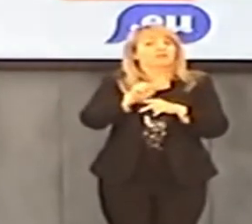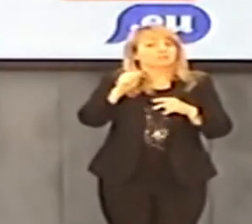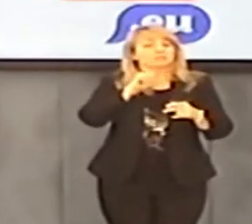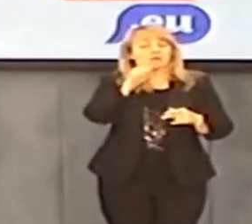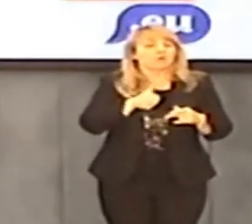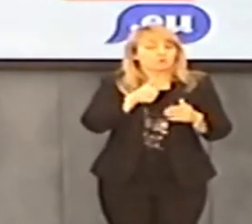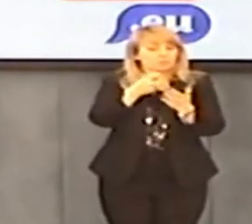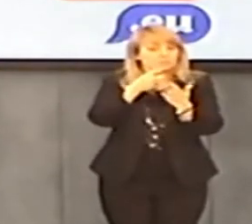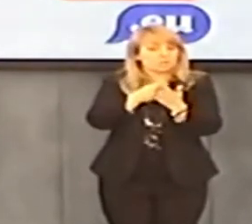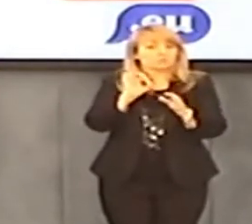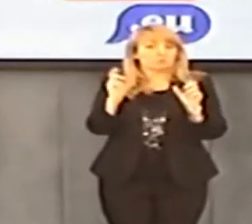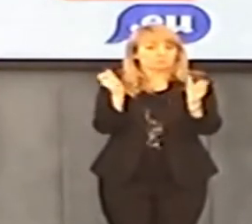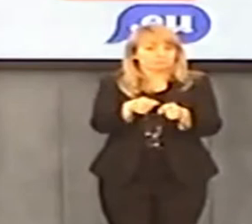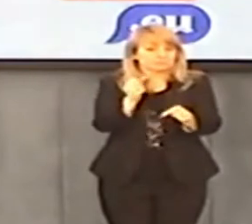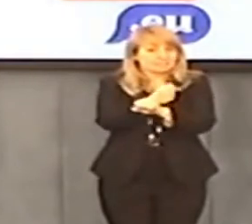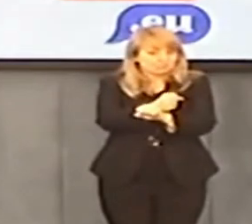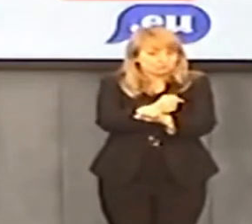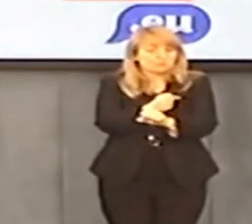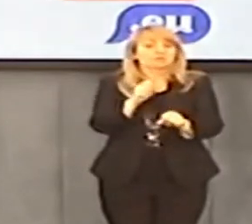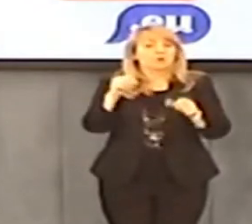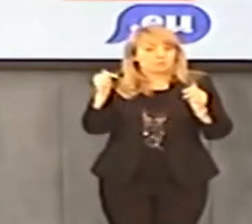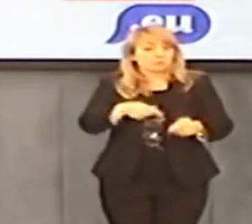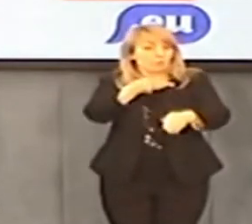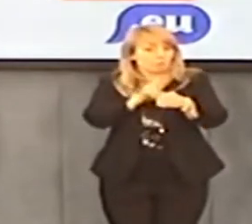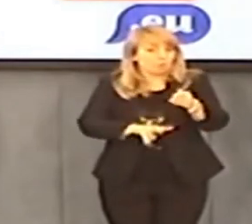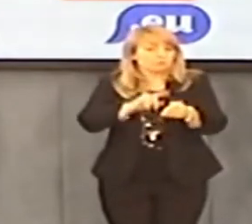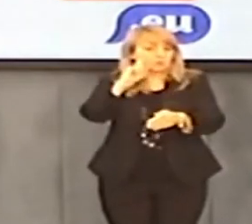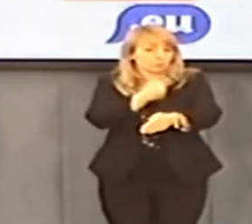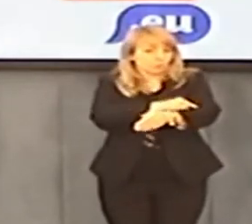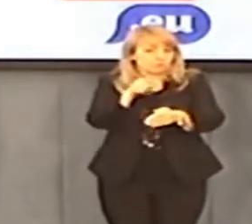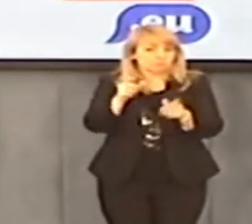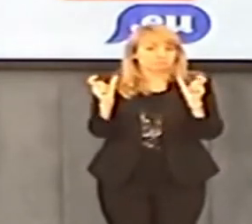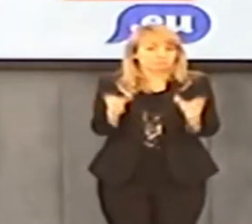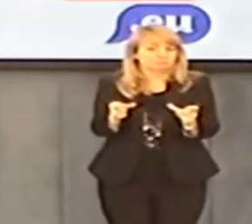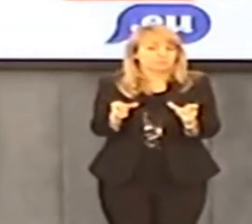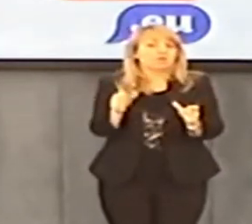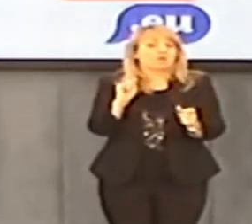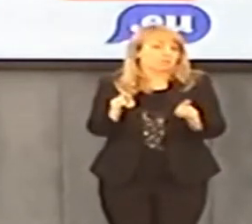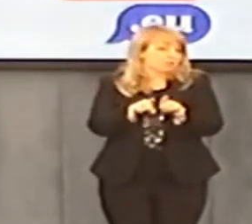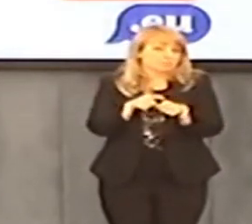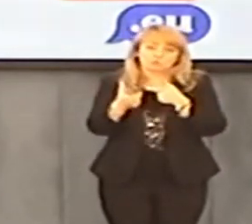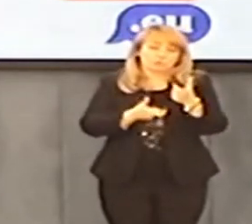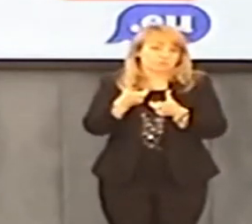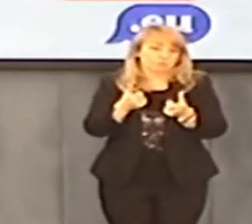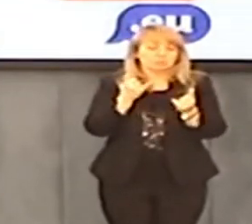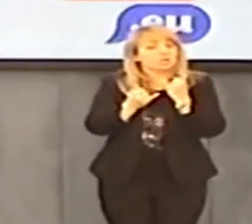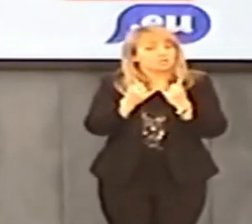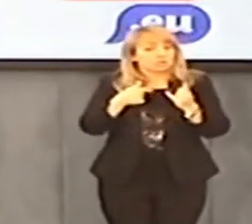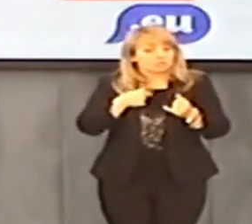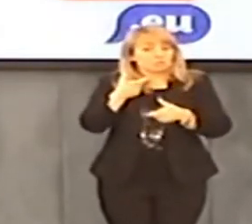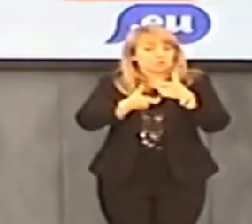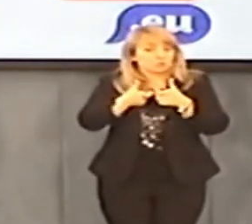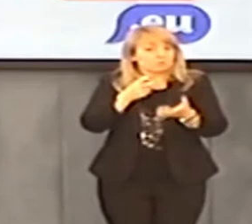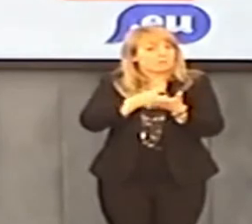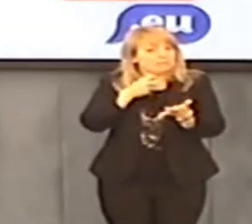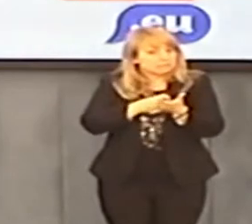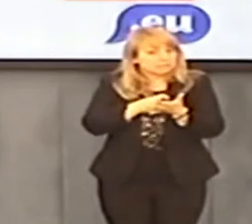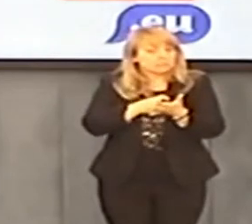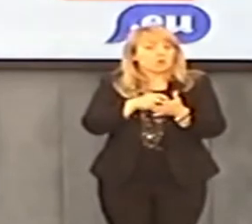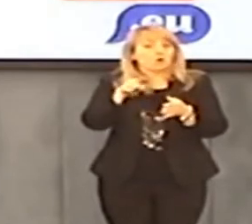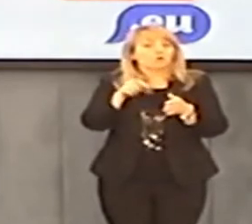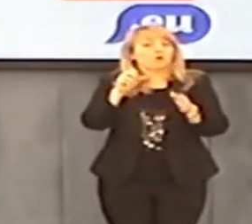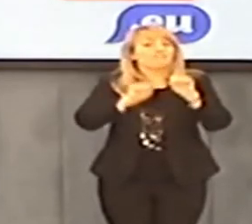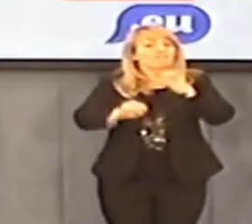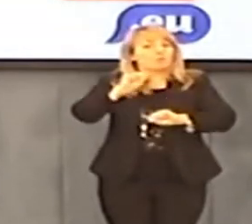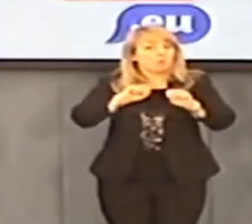ekstradycją. Jest ten sam traktat unijny, który zmusza przy europejskim liście o aresztowanie do podjęcia czynności przez włoską